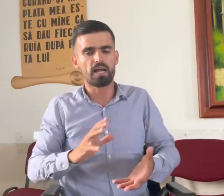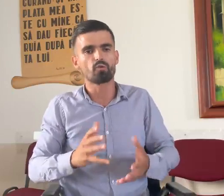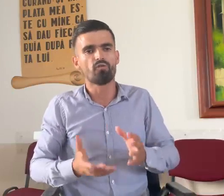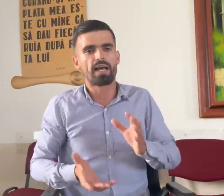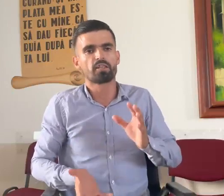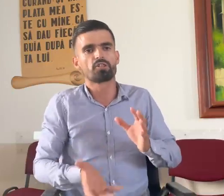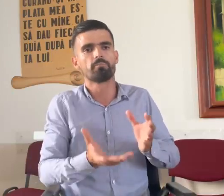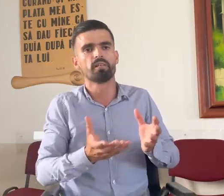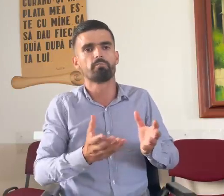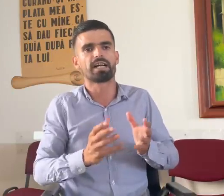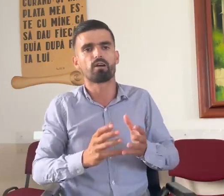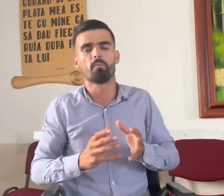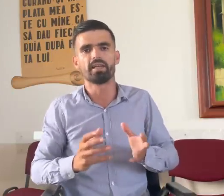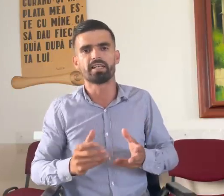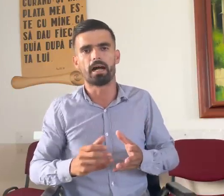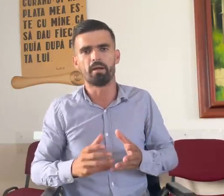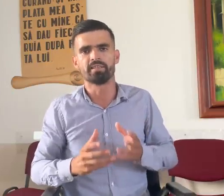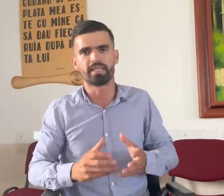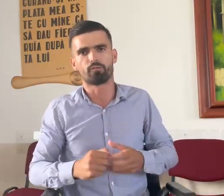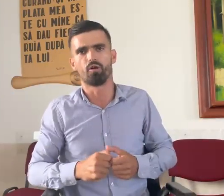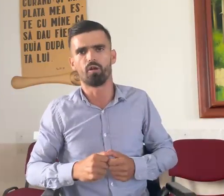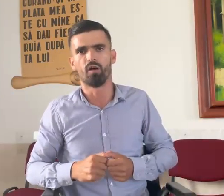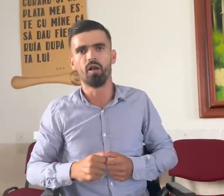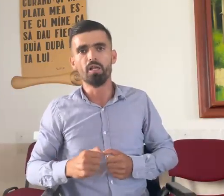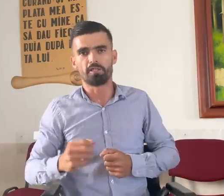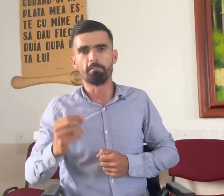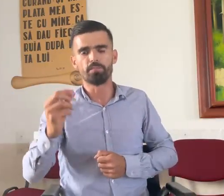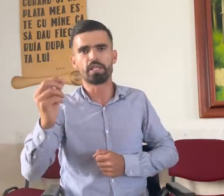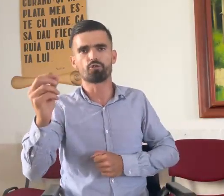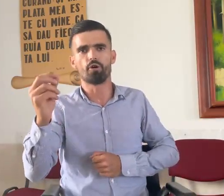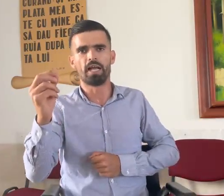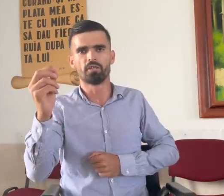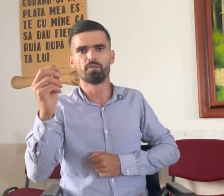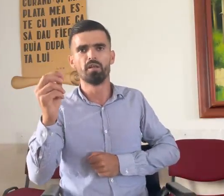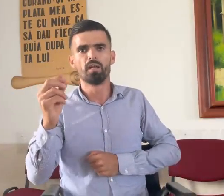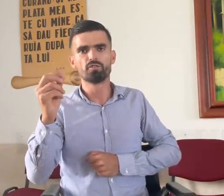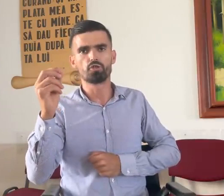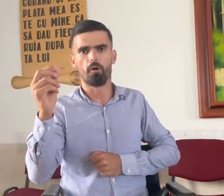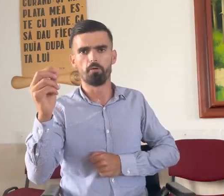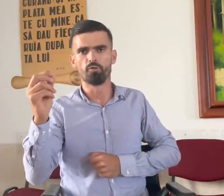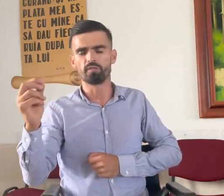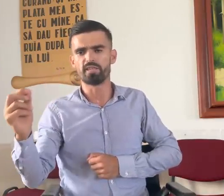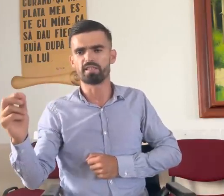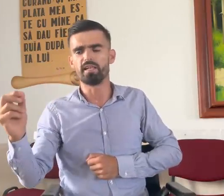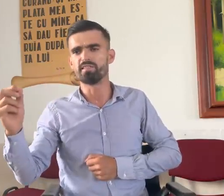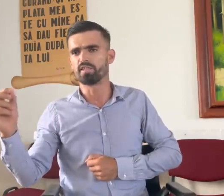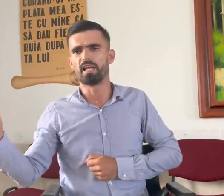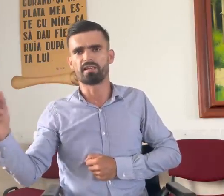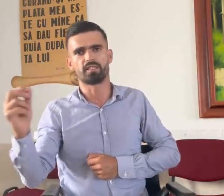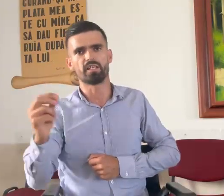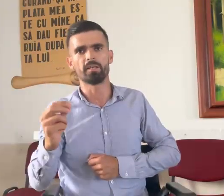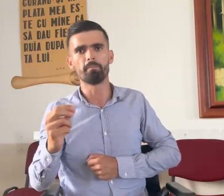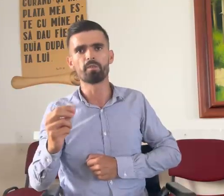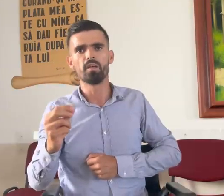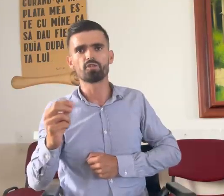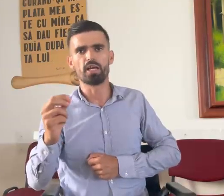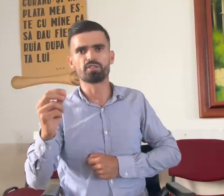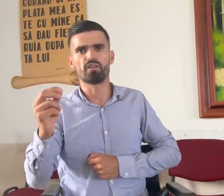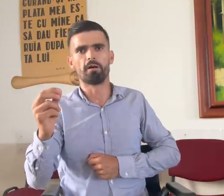așa cu vată și mi-l băga cu medicamente acolo, timp de 2 ani și 8 luni de zile, zi la zi, ceea ce vă